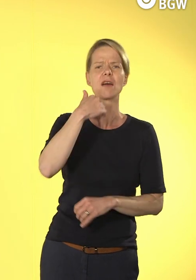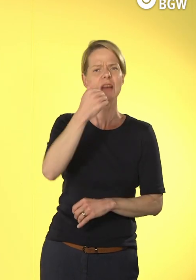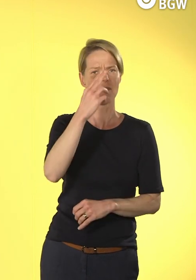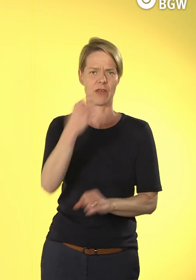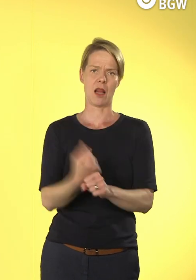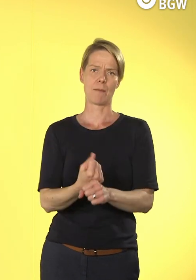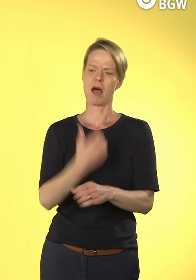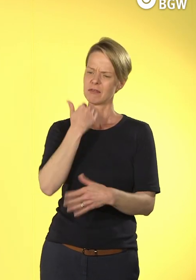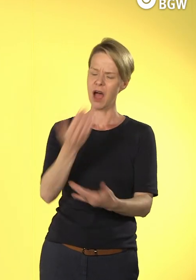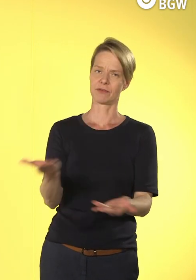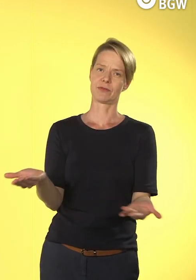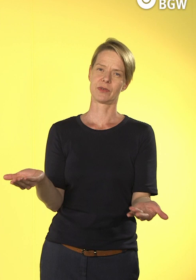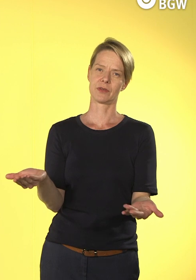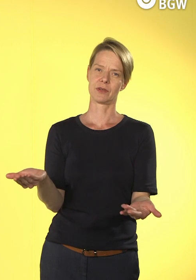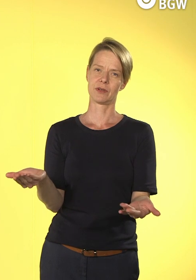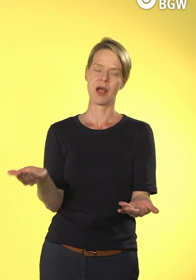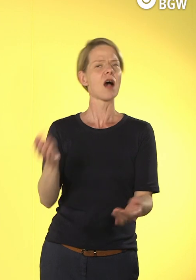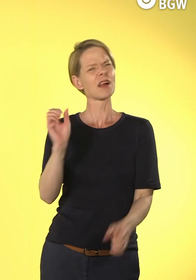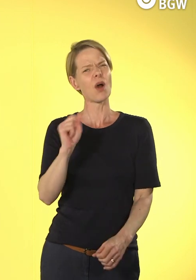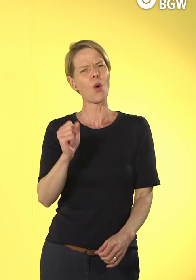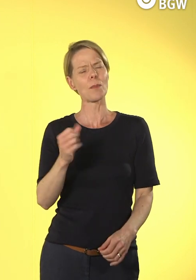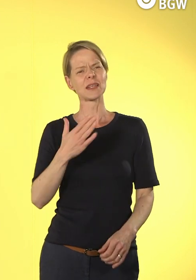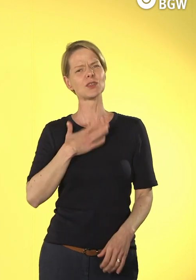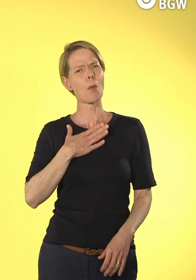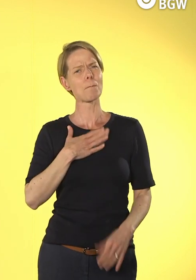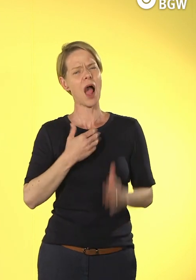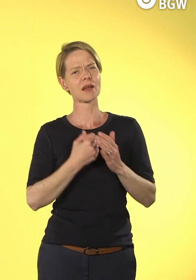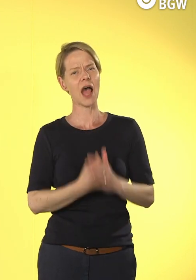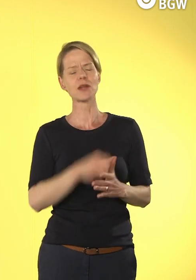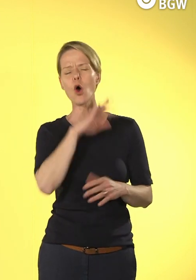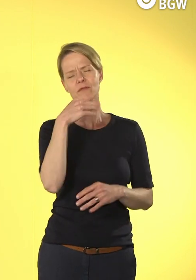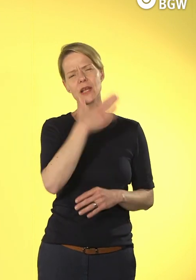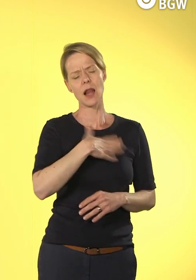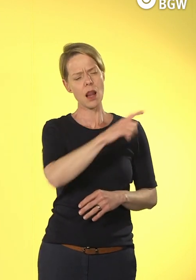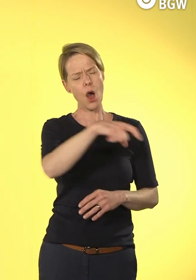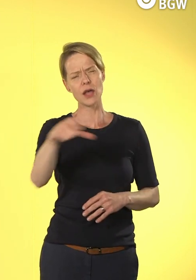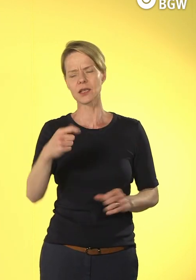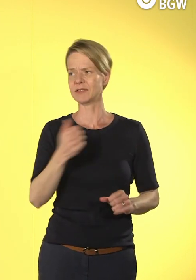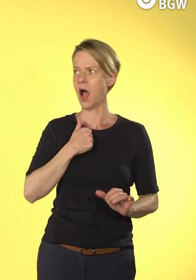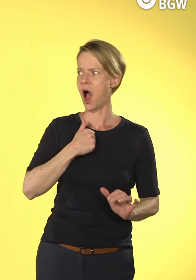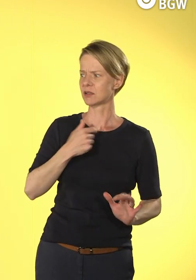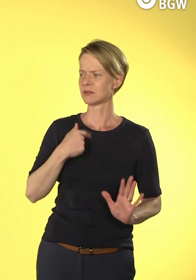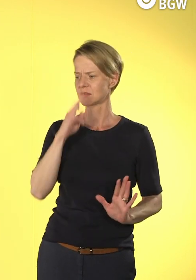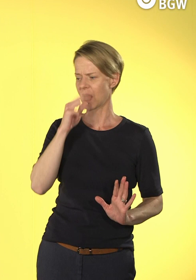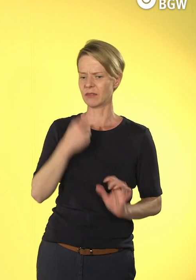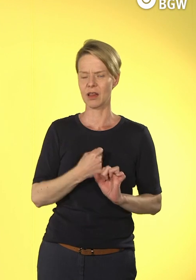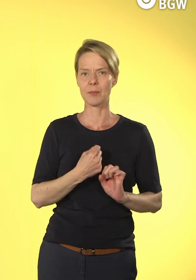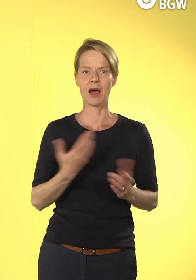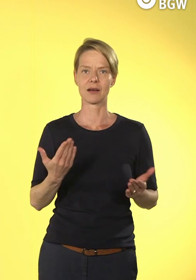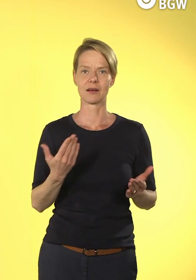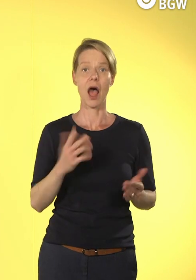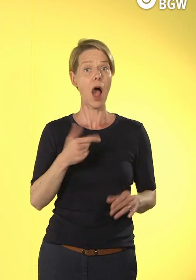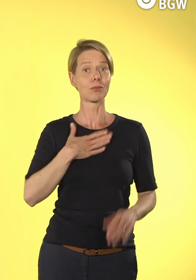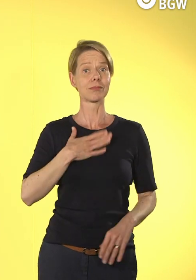Leuten, vielleicht auch gerade in meiner Generation, aber die Angst, dass man Fehler macht. Und dass man dann